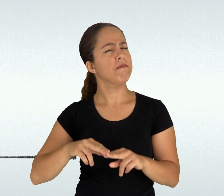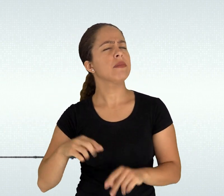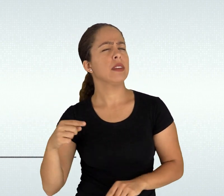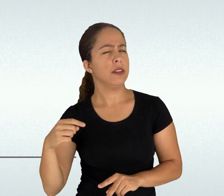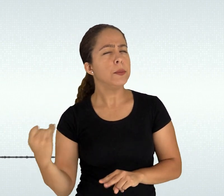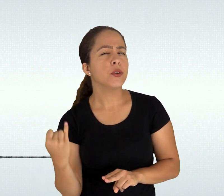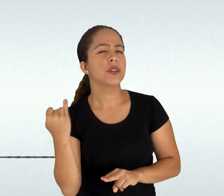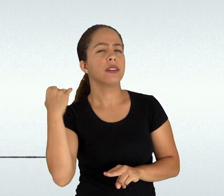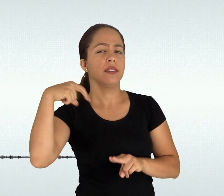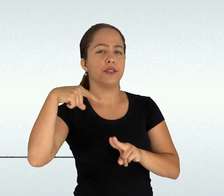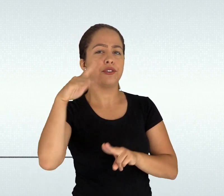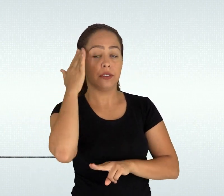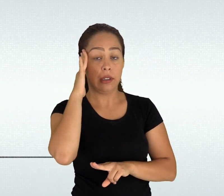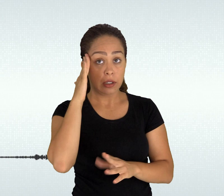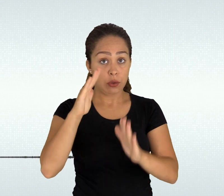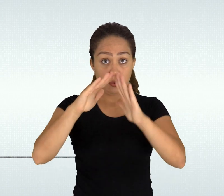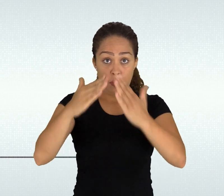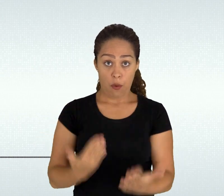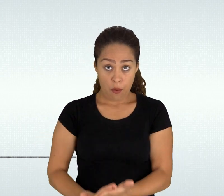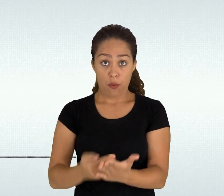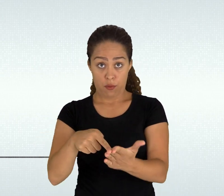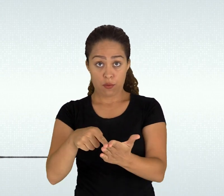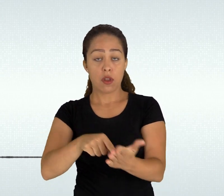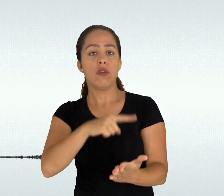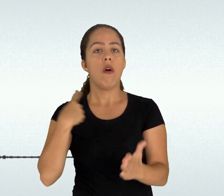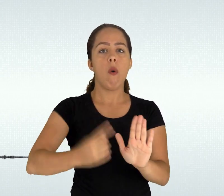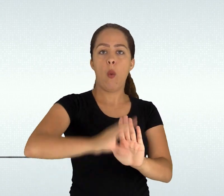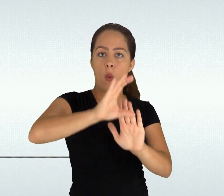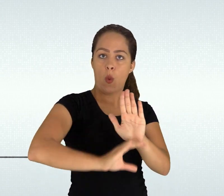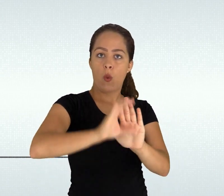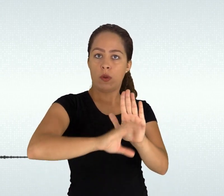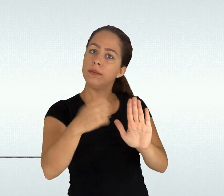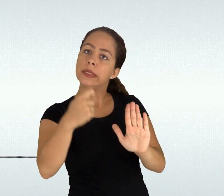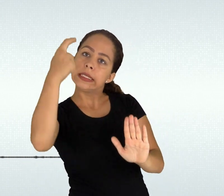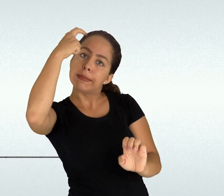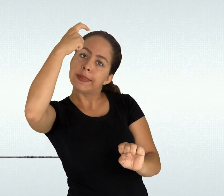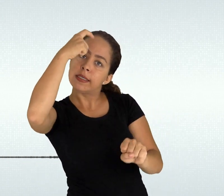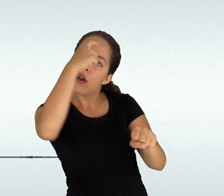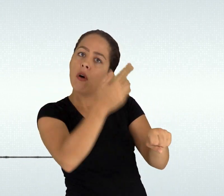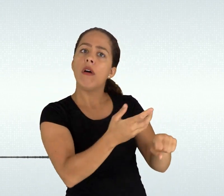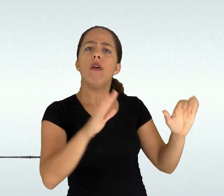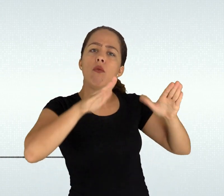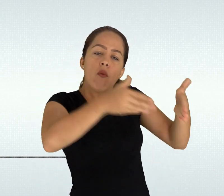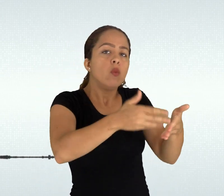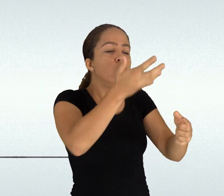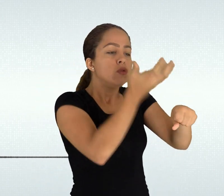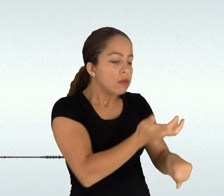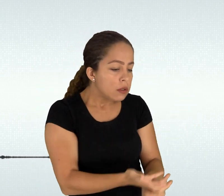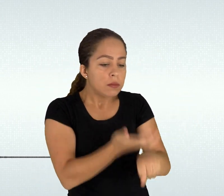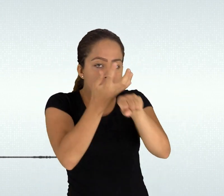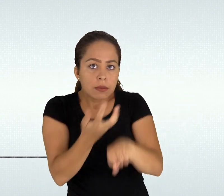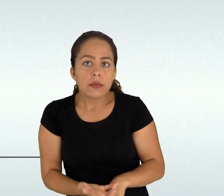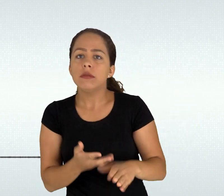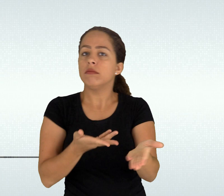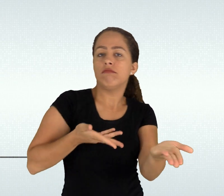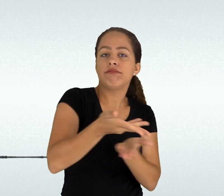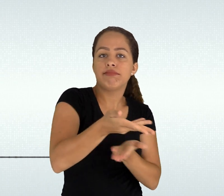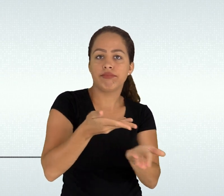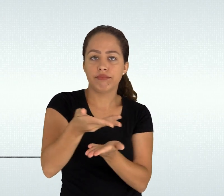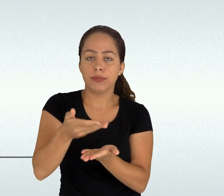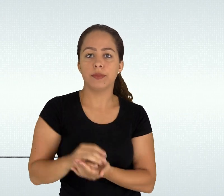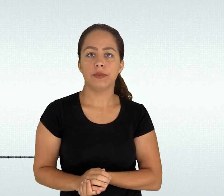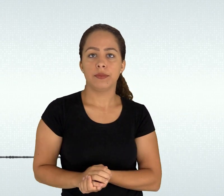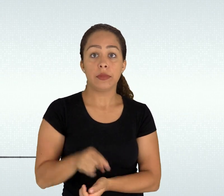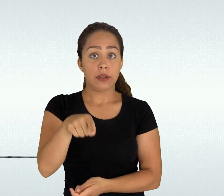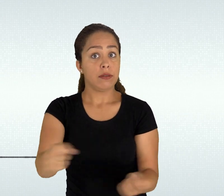princípios cabe nos perguntarmos o que temos feito para ofertar uma educação profissional técnica integrada ao ensino